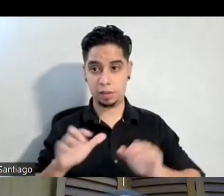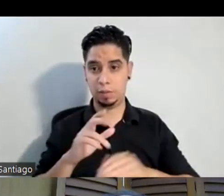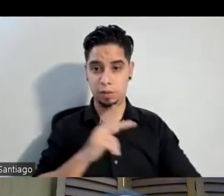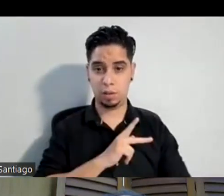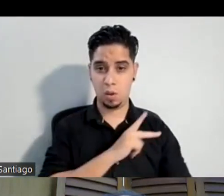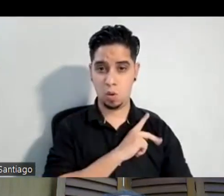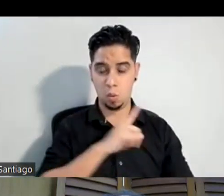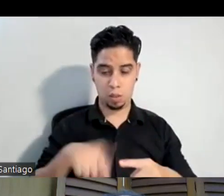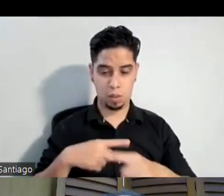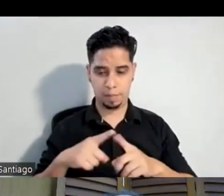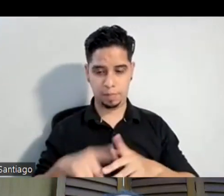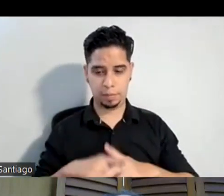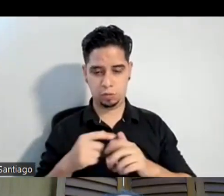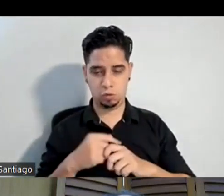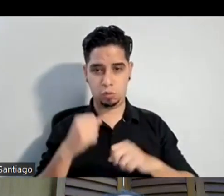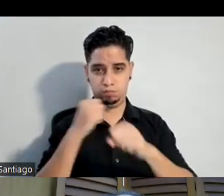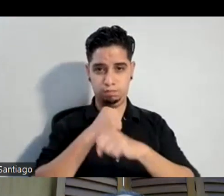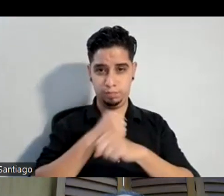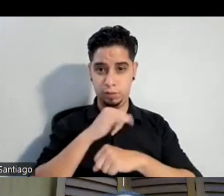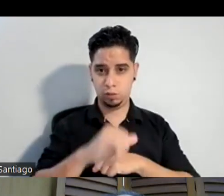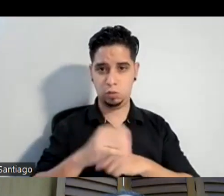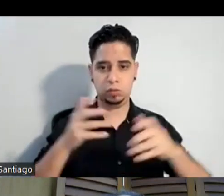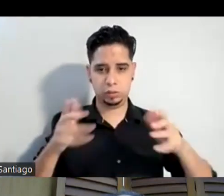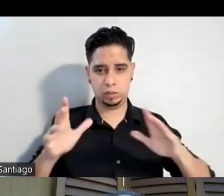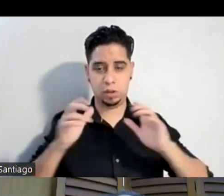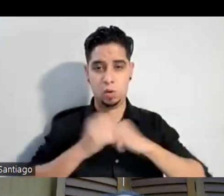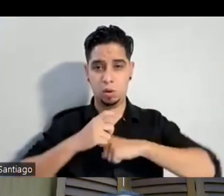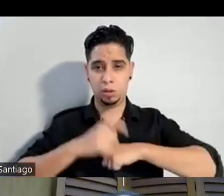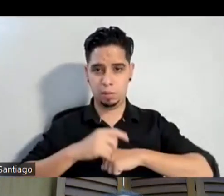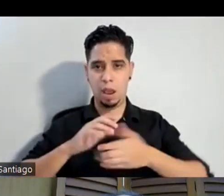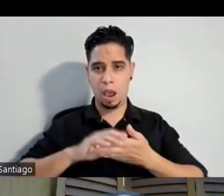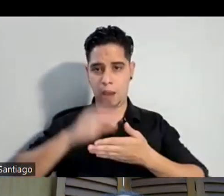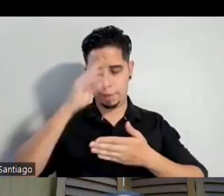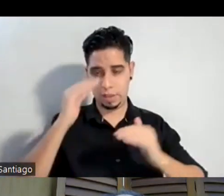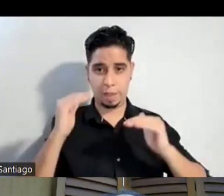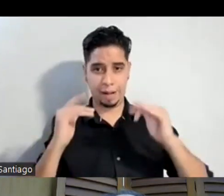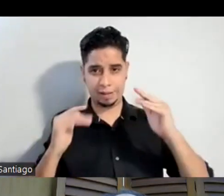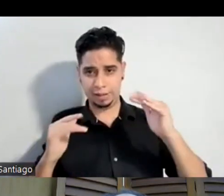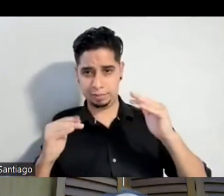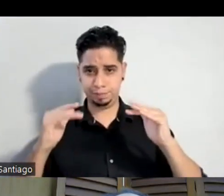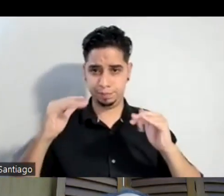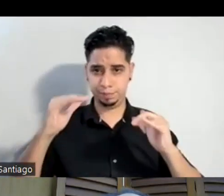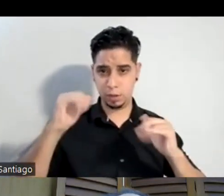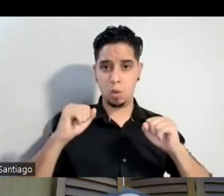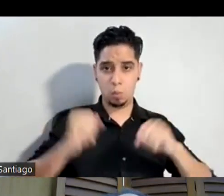jovencita peleaba ya pues obviamente ya he ido balanceando entre el drama y la comedia y ya puedo realizar las dos y puedo decir que tengo